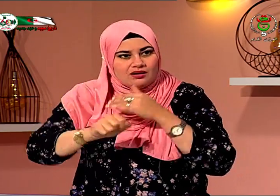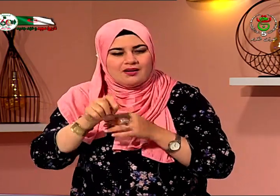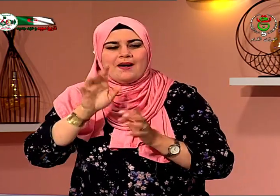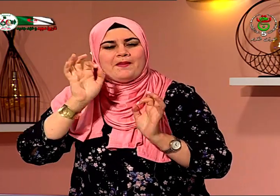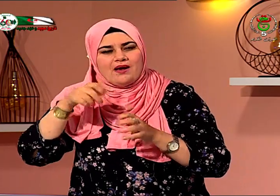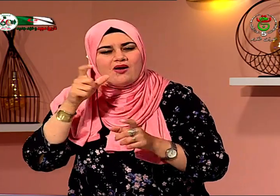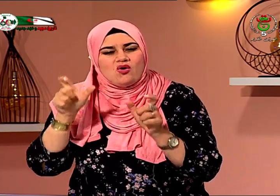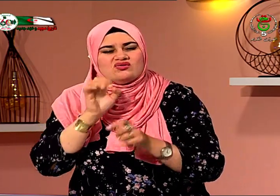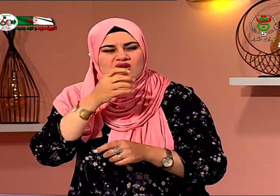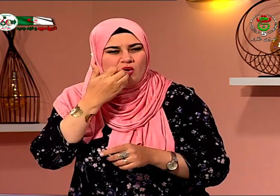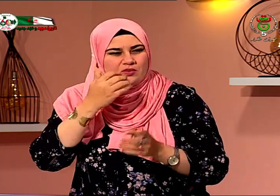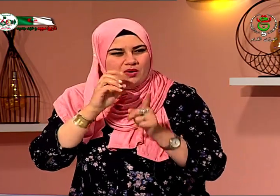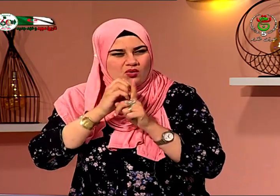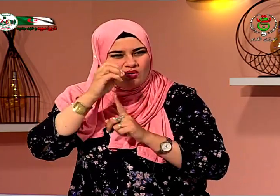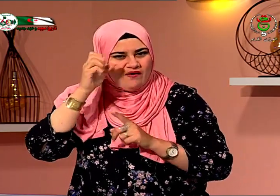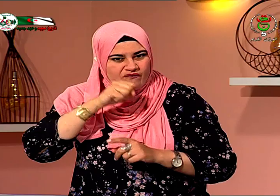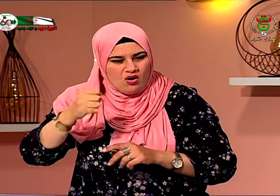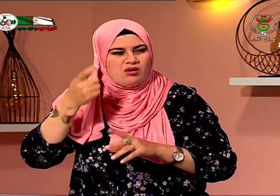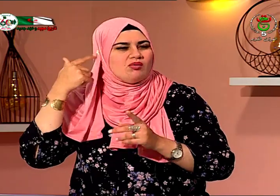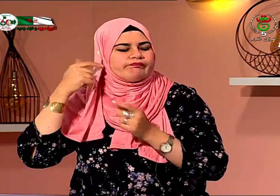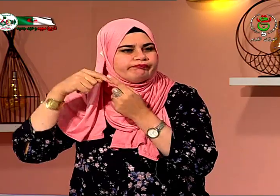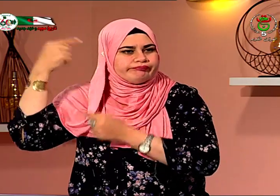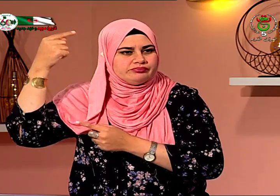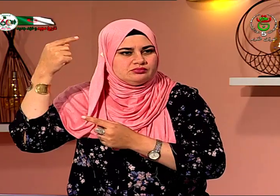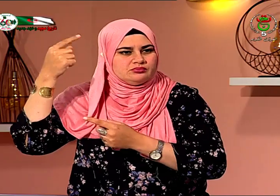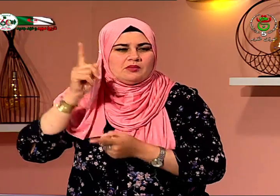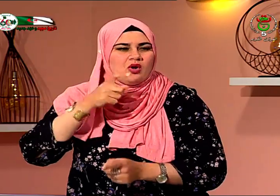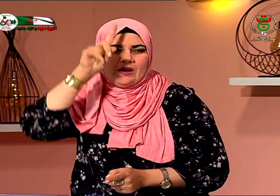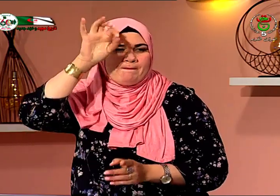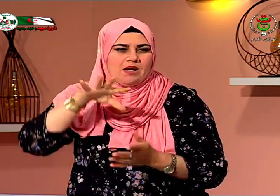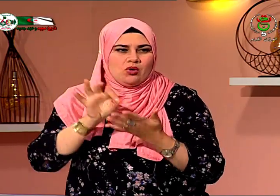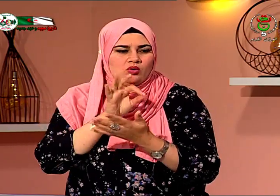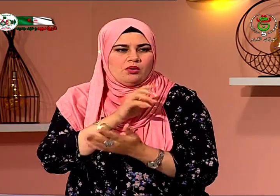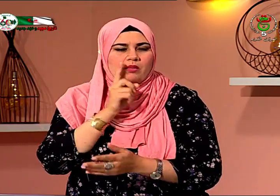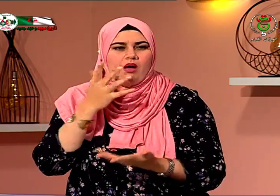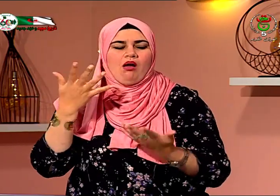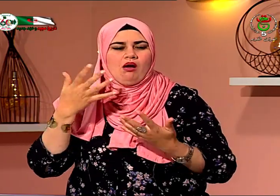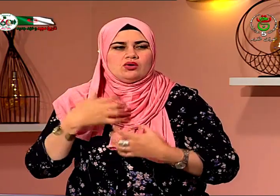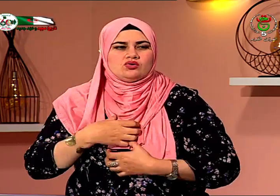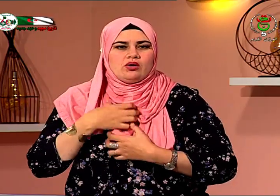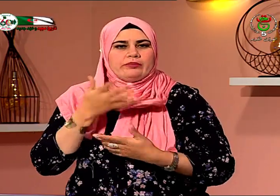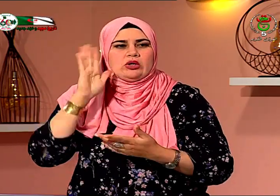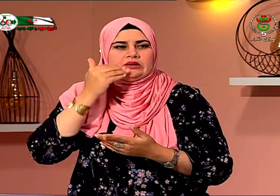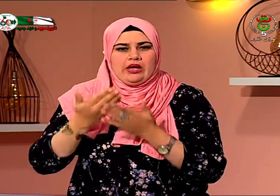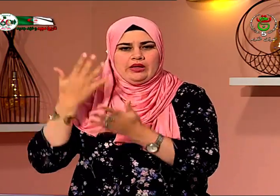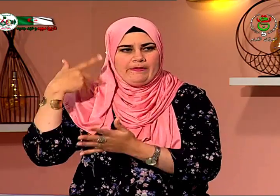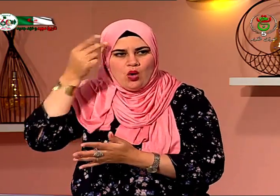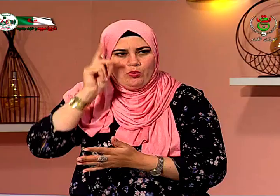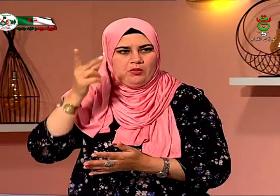عندما يكون الأولياء مثلا من فئة الصم فالتشخيص المبكر يكون أوتوماتيكي لكن عندما يكون الأولياء